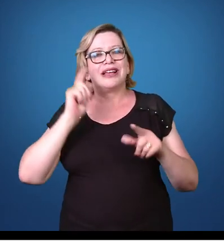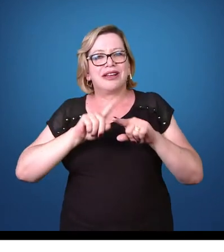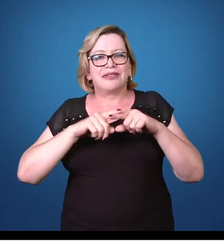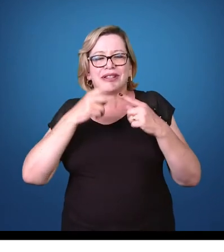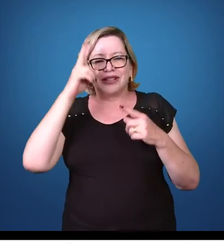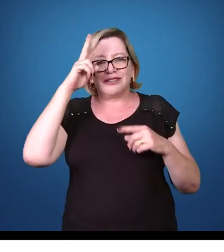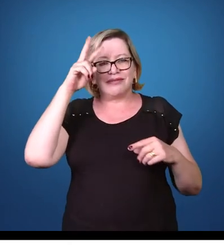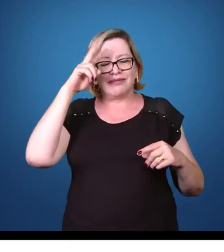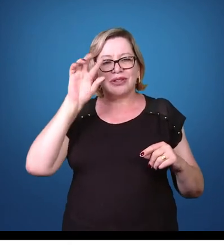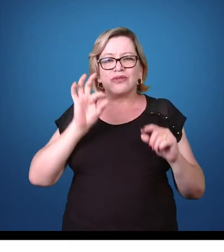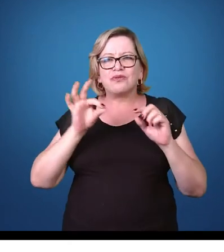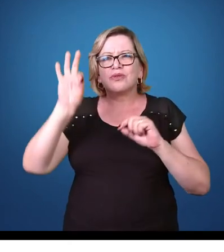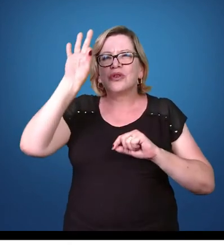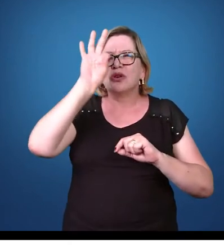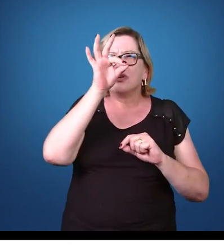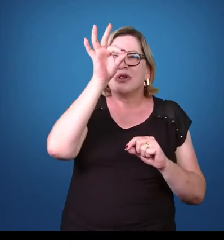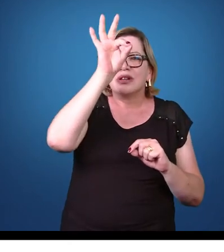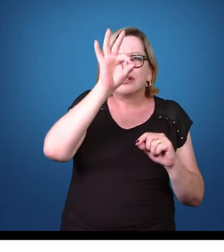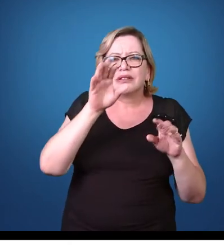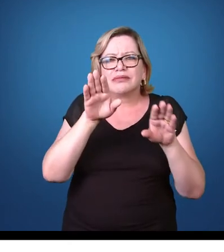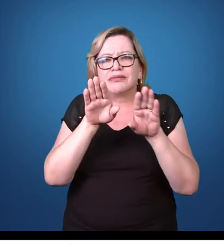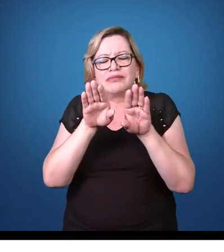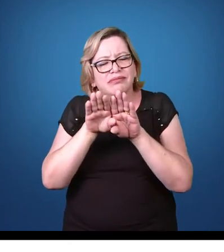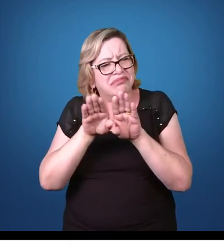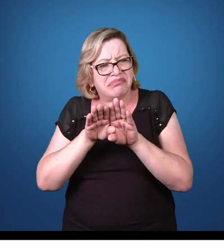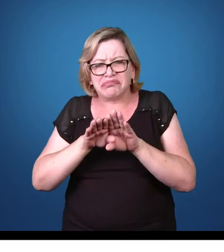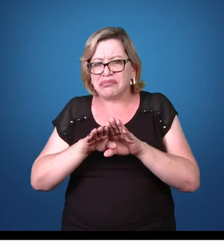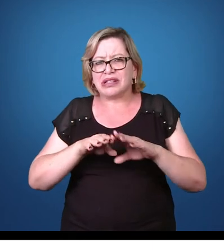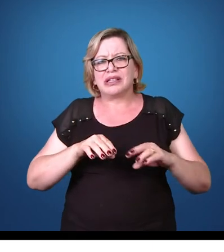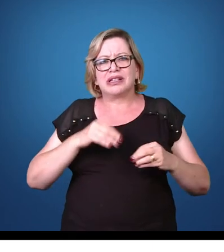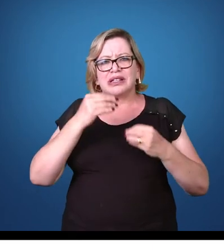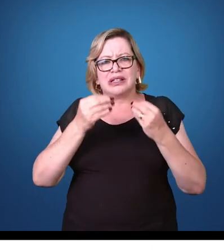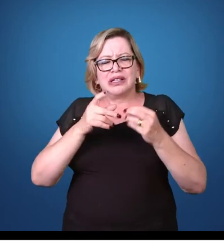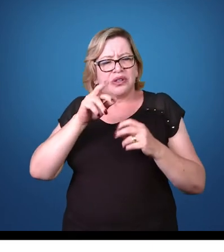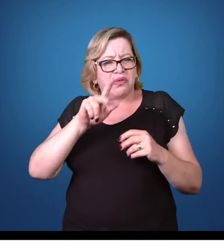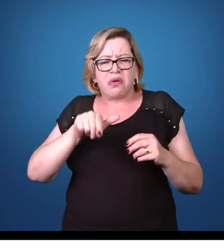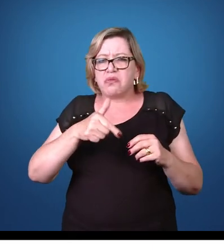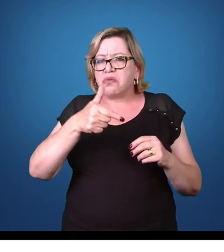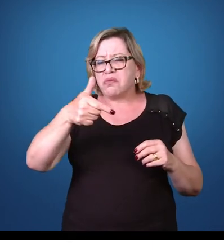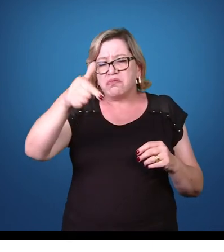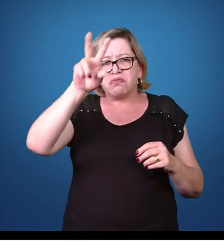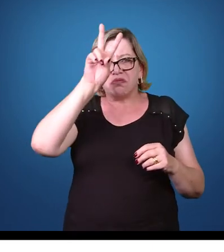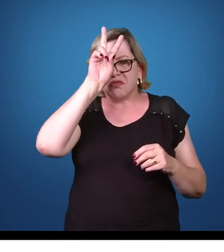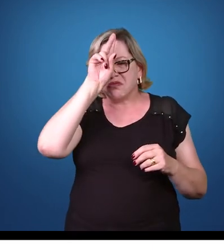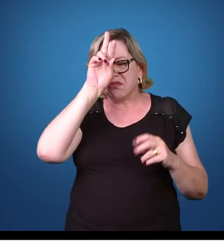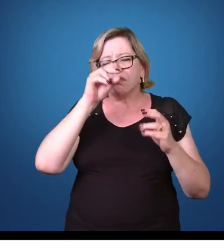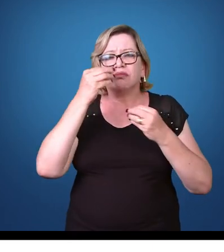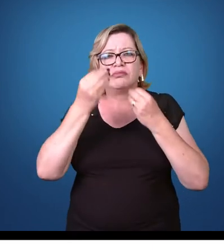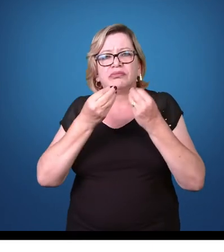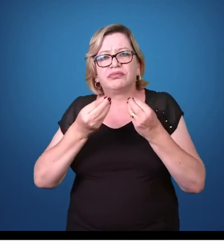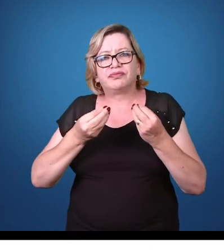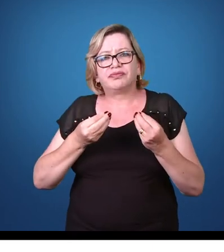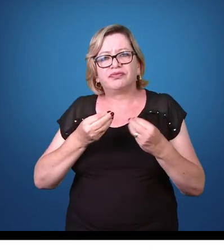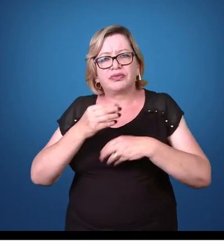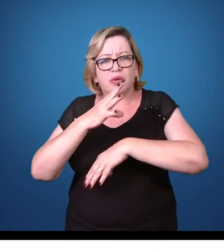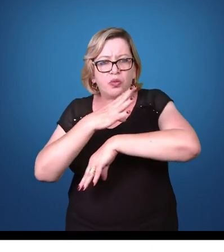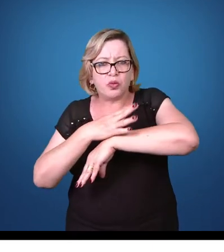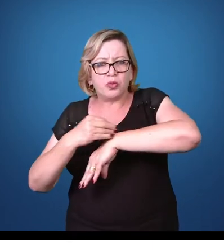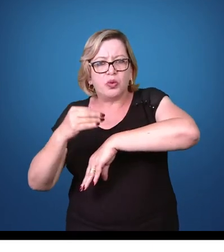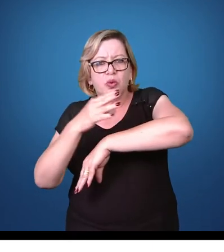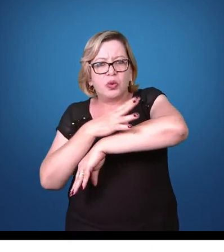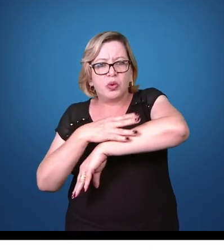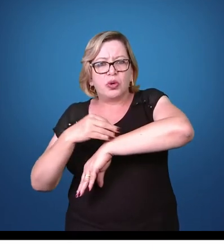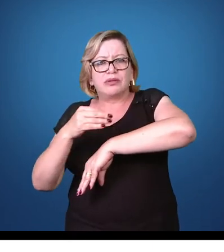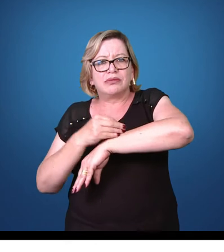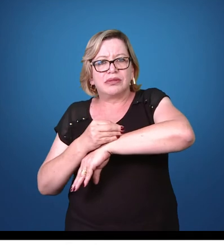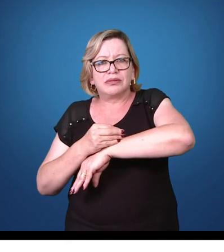o mosquito anófolis, como a grande maioria dos insetos, dos mosquitos sugadores de sangue, eles sugam